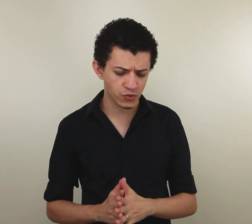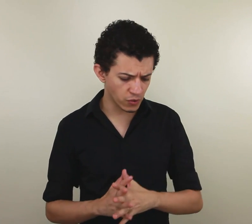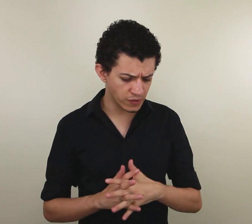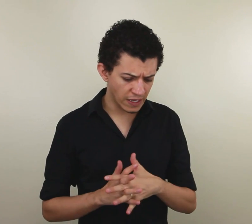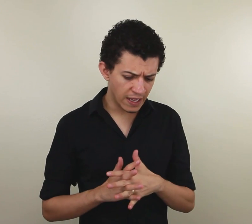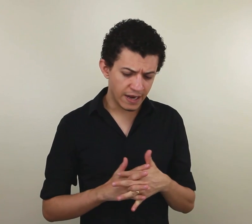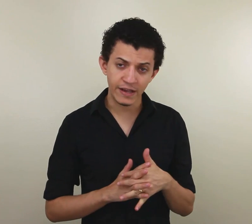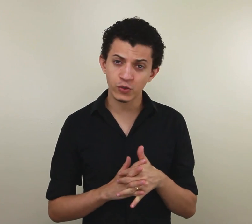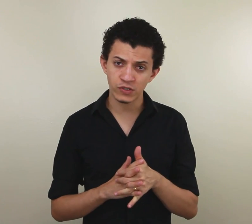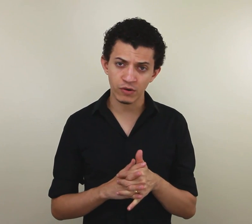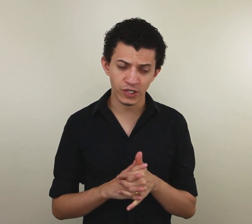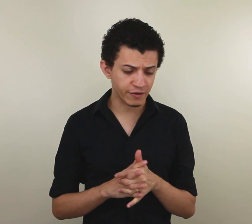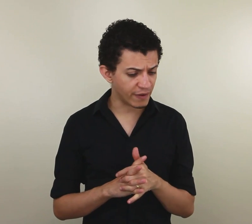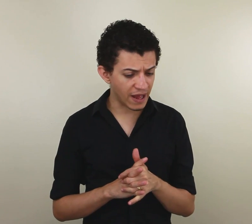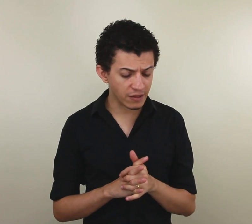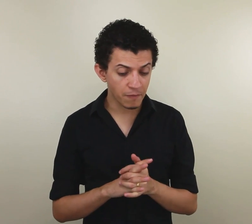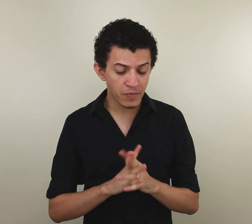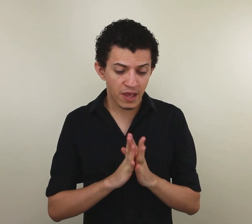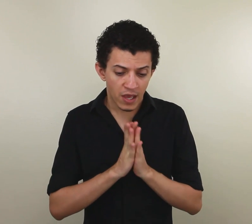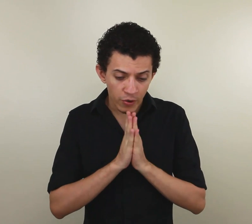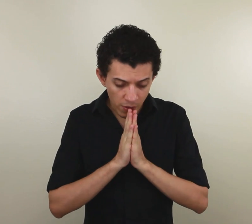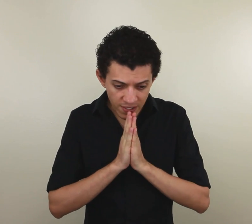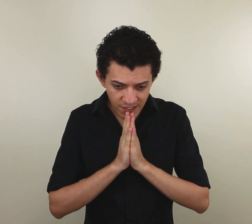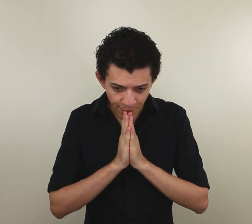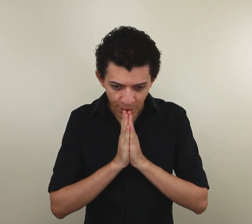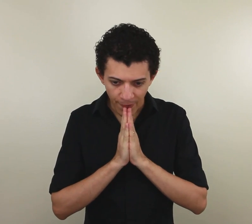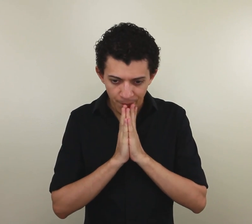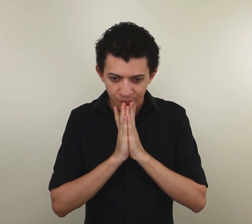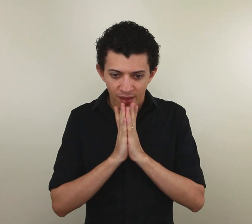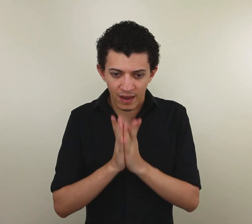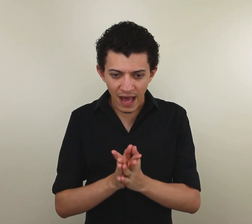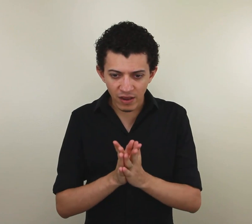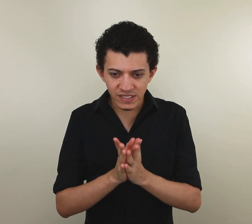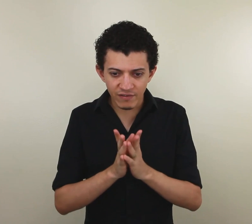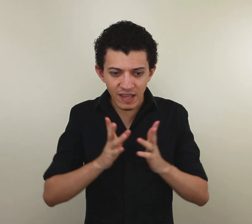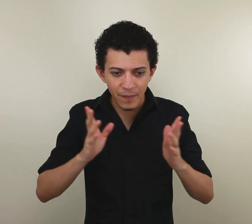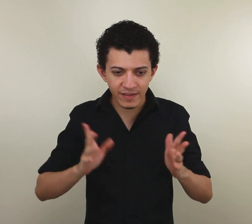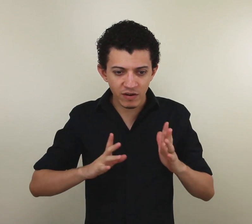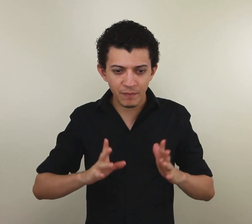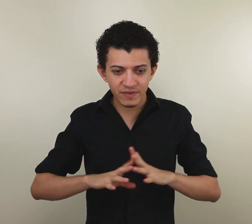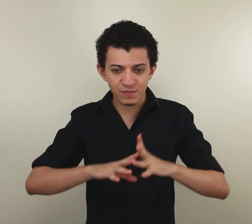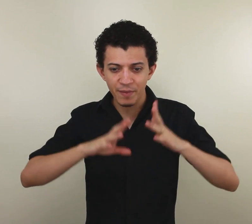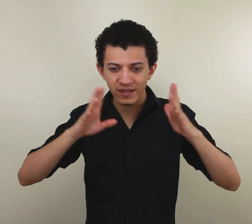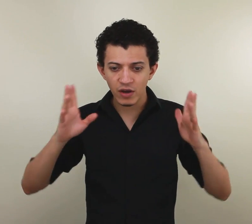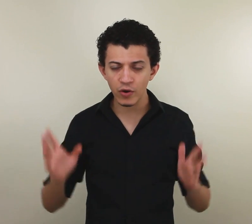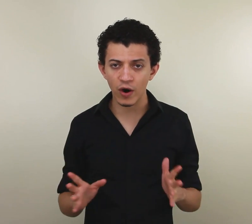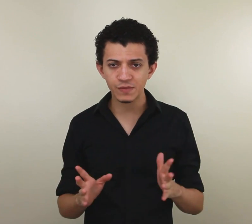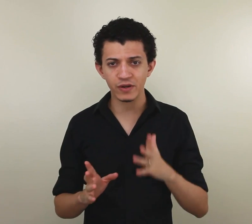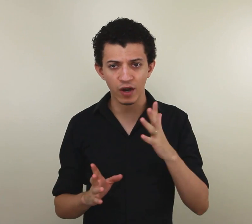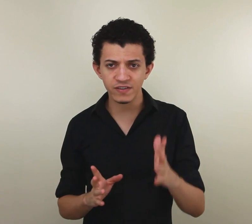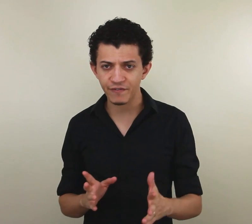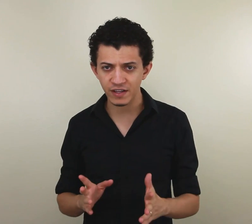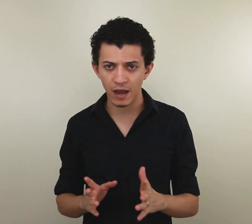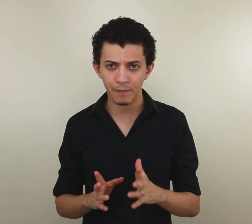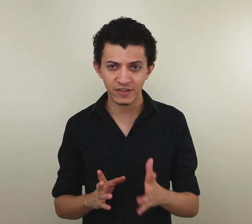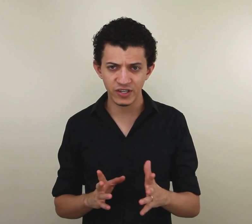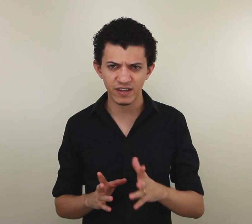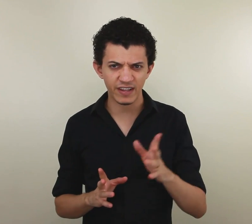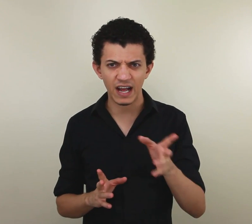surdos na instituição que eu já tinha falado. E o que aconteceu foi. Lá eu estava interpretando as primeiras reuniões para jovens aprendizes, na verdade,